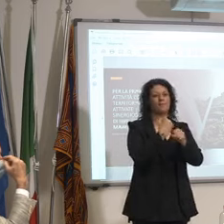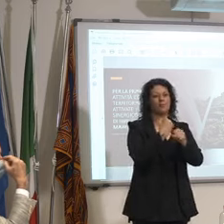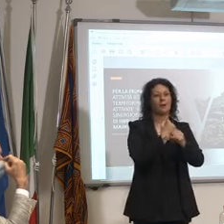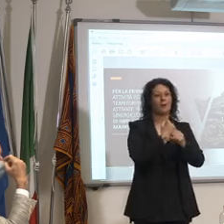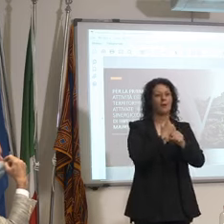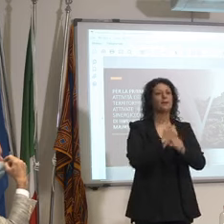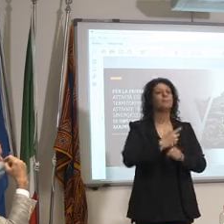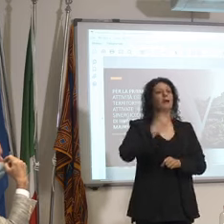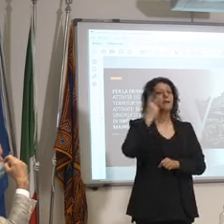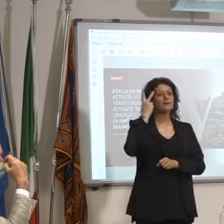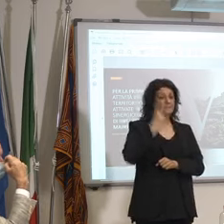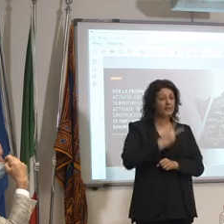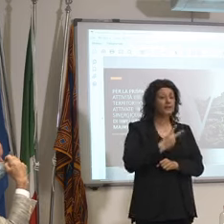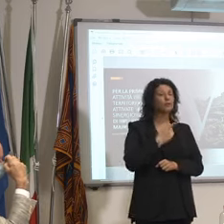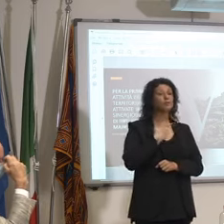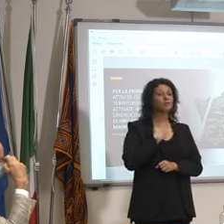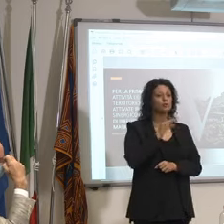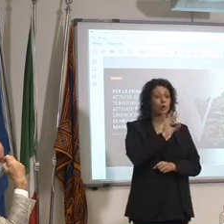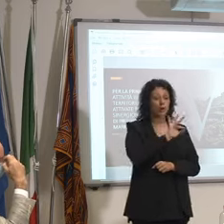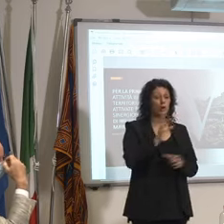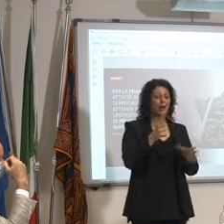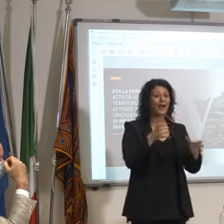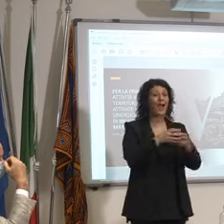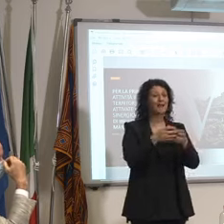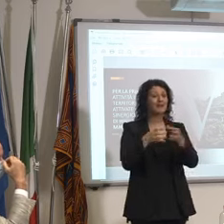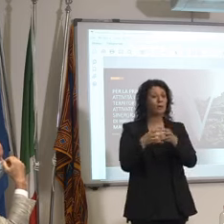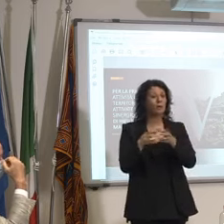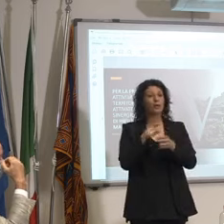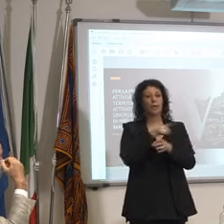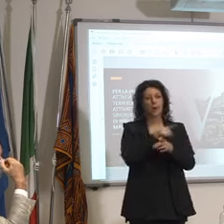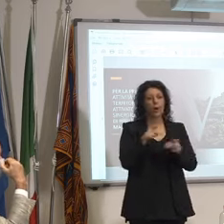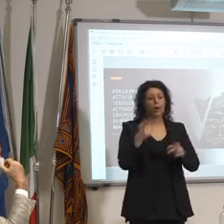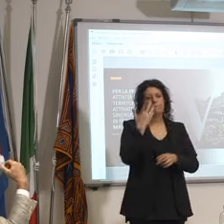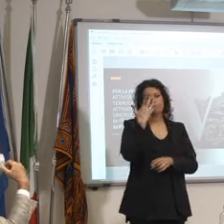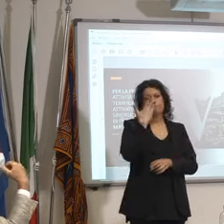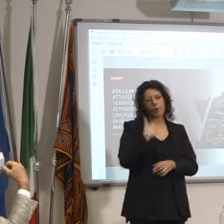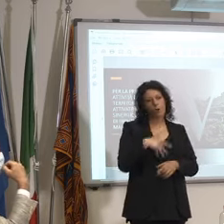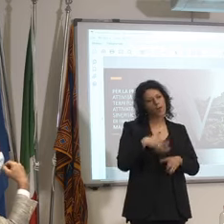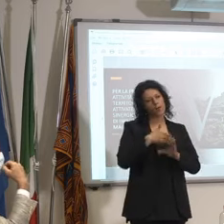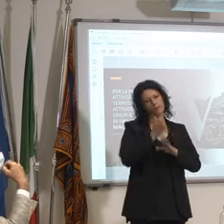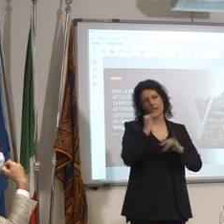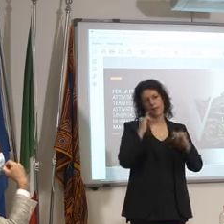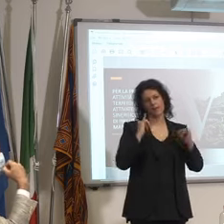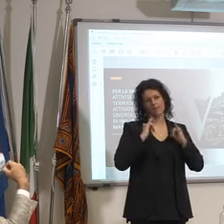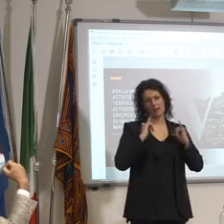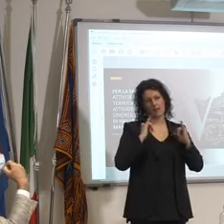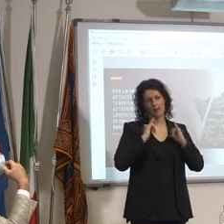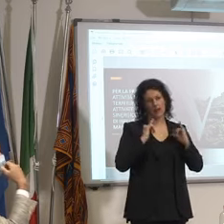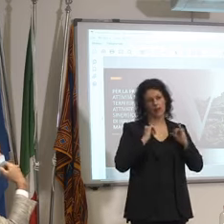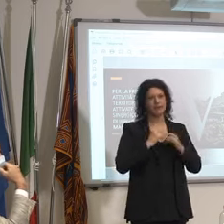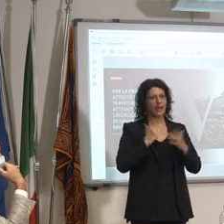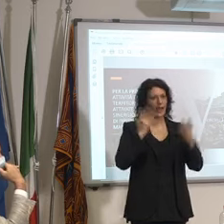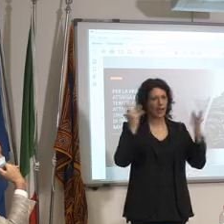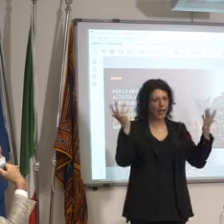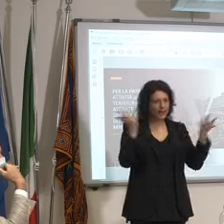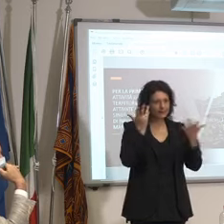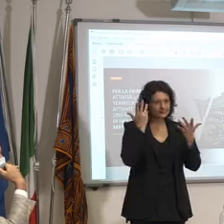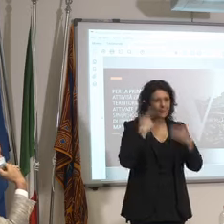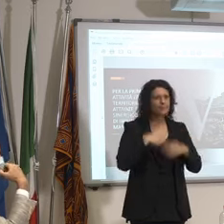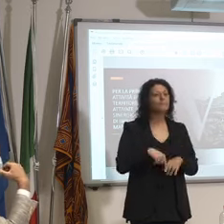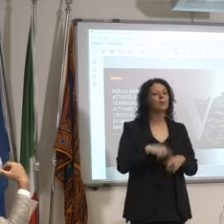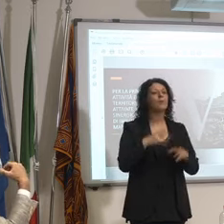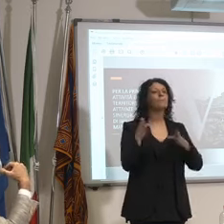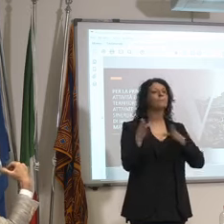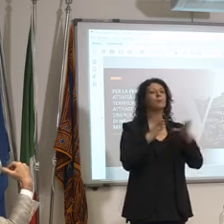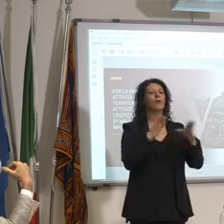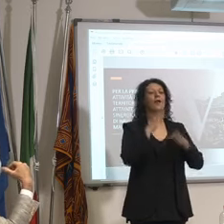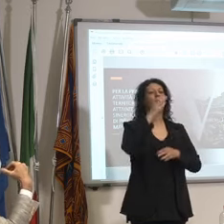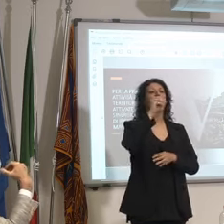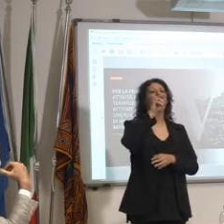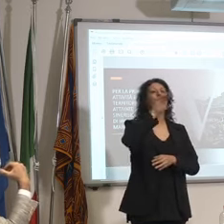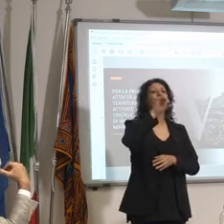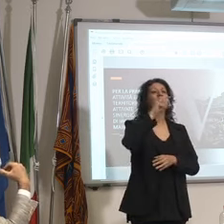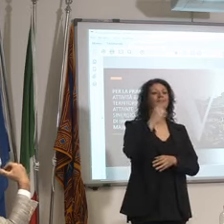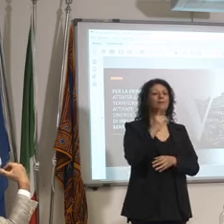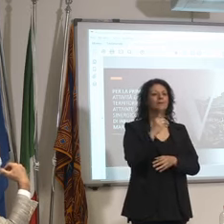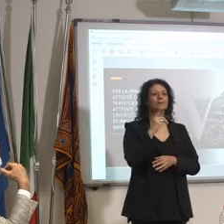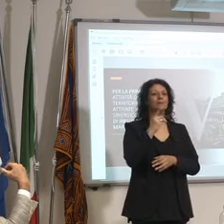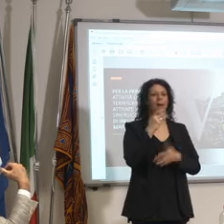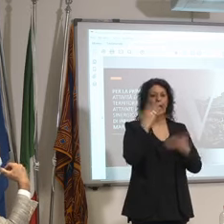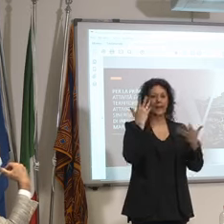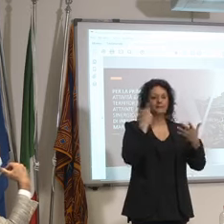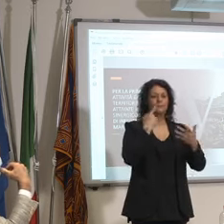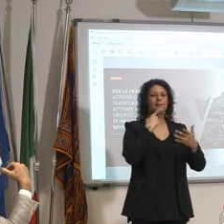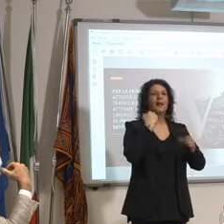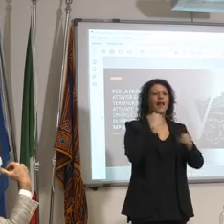in vacanza perché ci sono categorie che durante il covid hanno lavorato cioè pensate a tutto il mondo dei supermercati per esempio c'è qualcuno che si è già